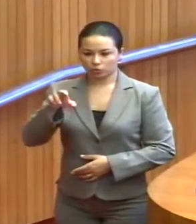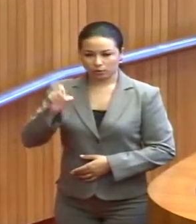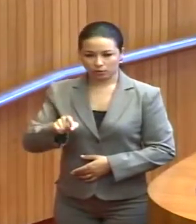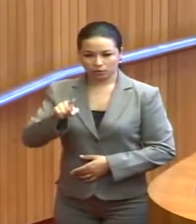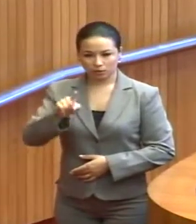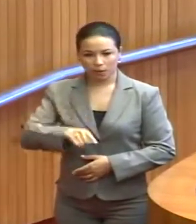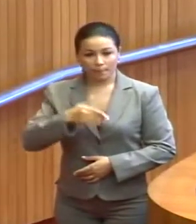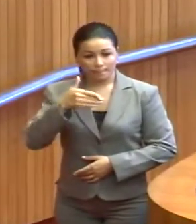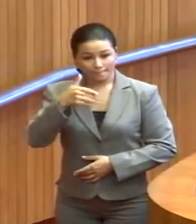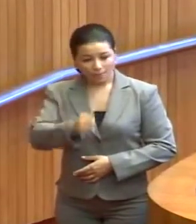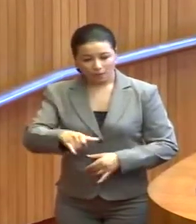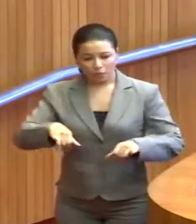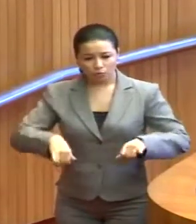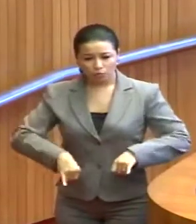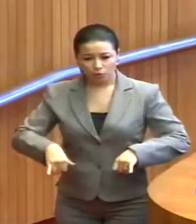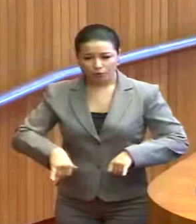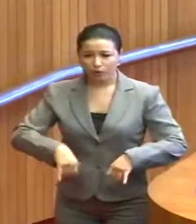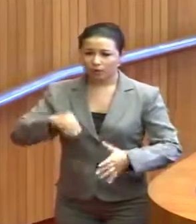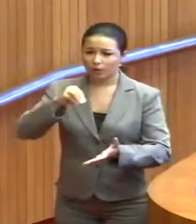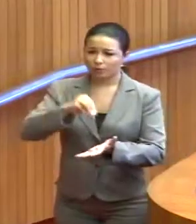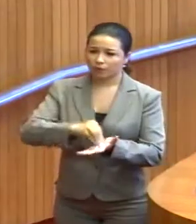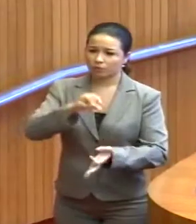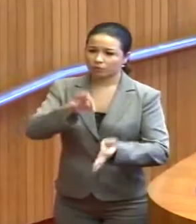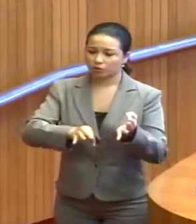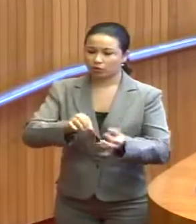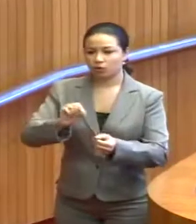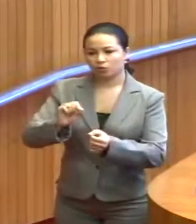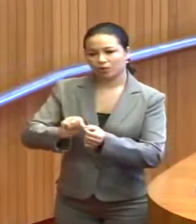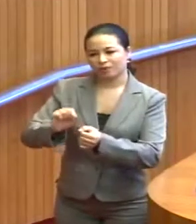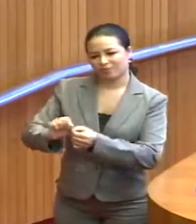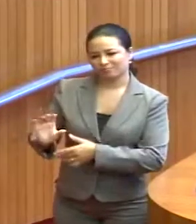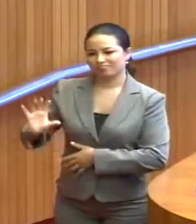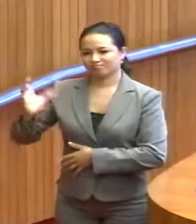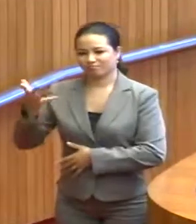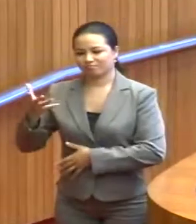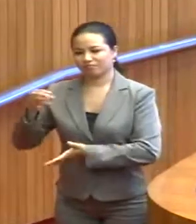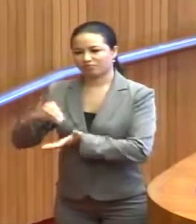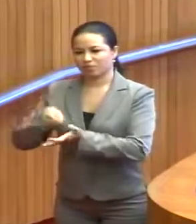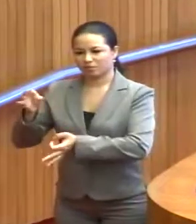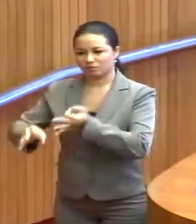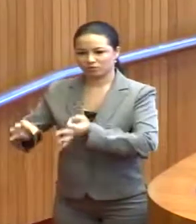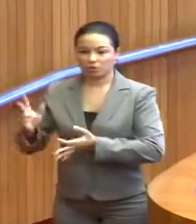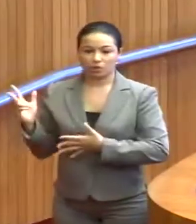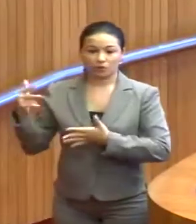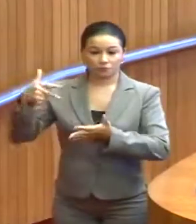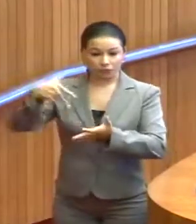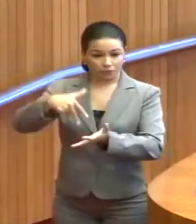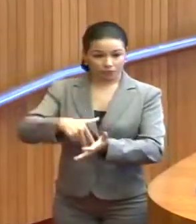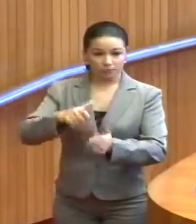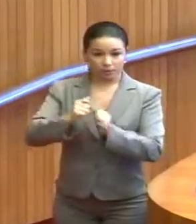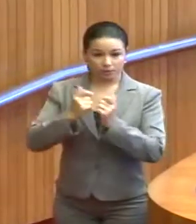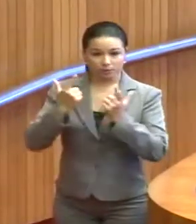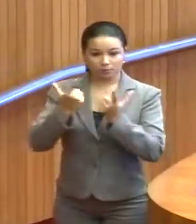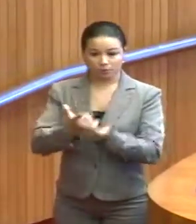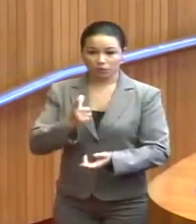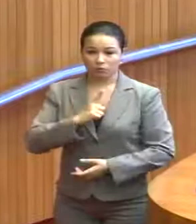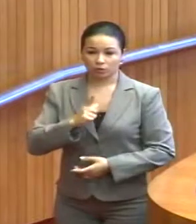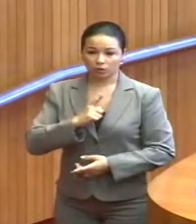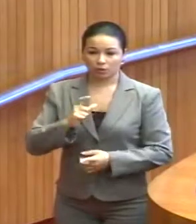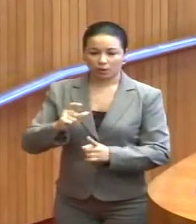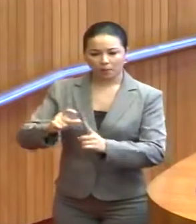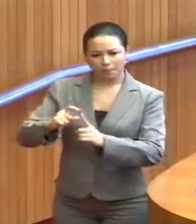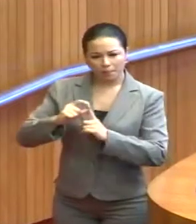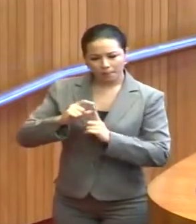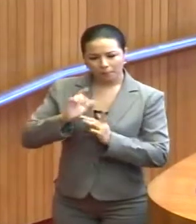sofrer a injustiça do que cometer injustiça. E quando eu vim para esta casa, presidente, eu trouxe uma palavra de Jesus